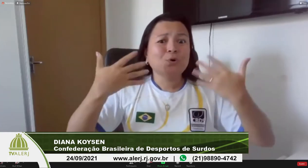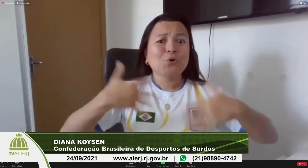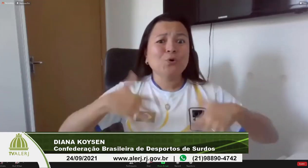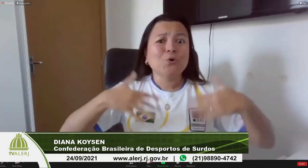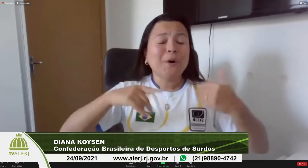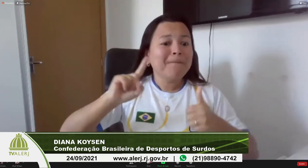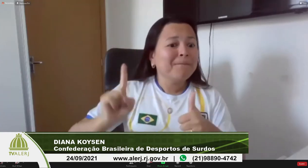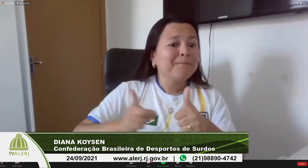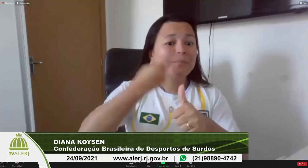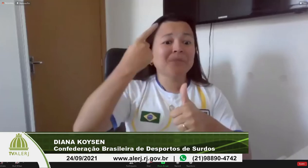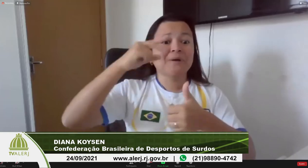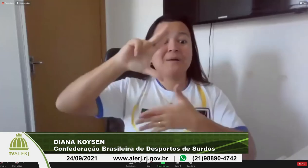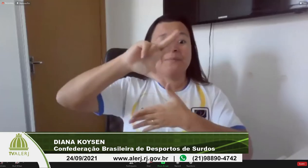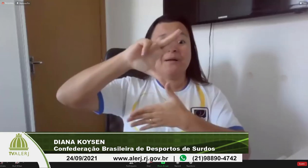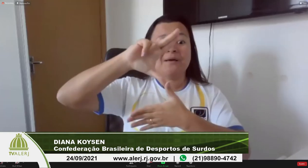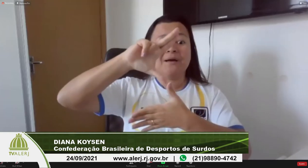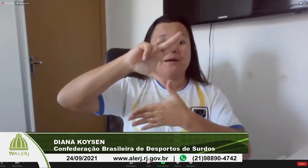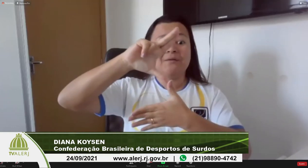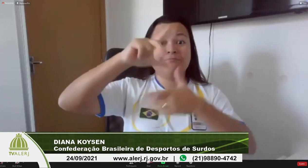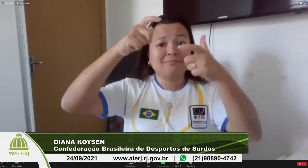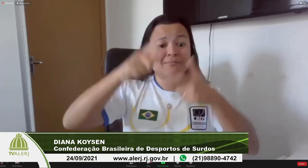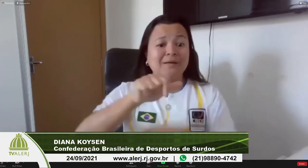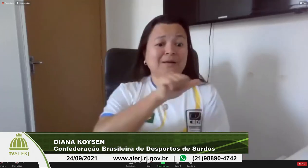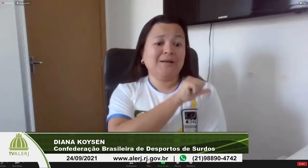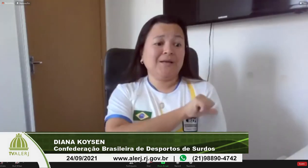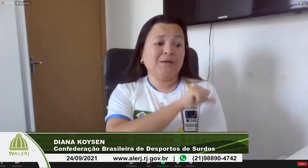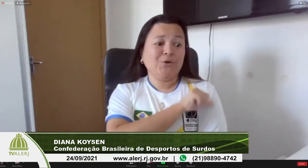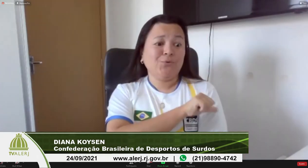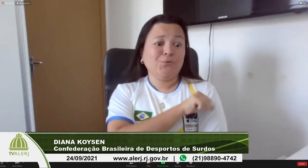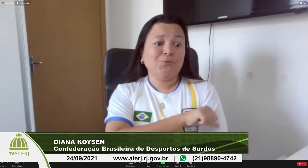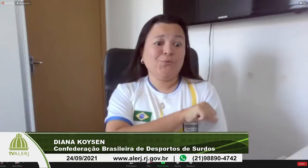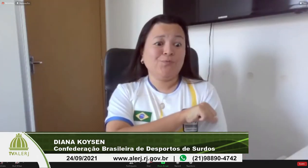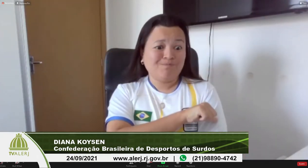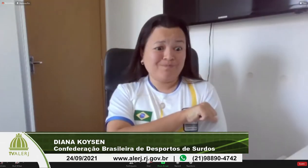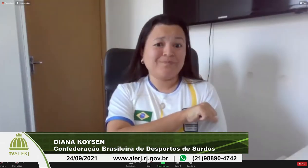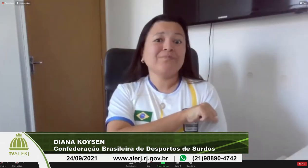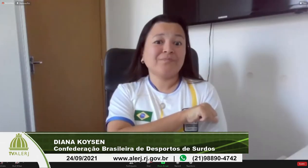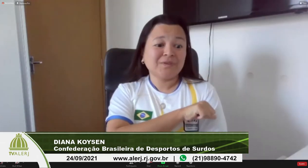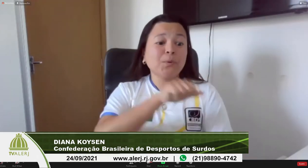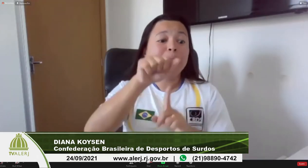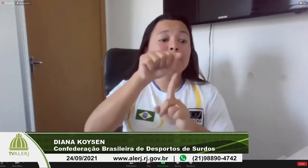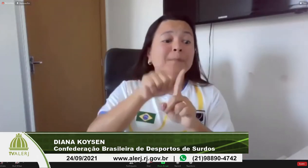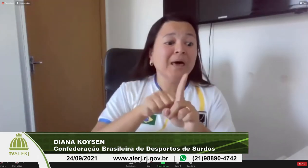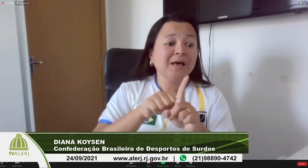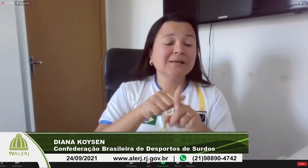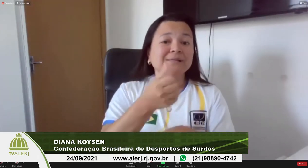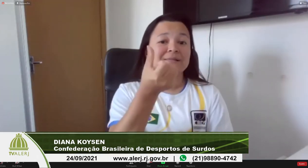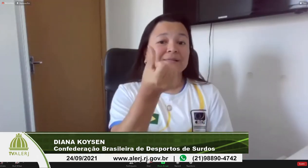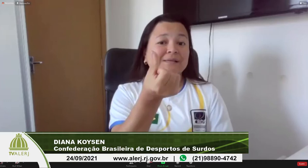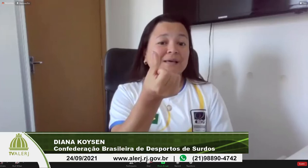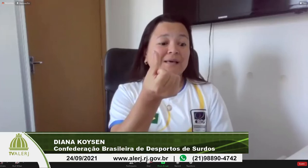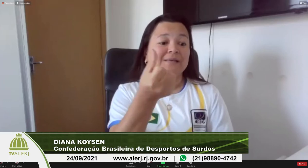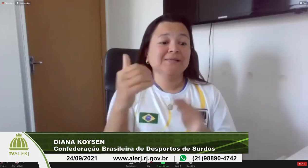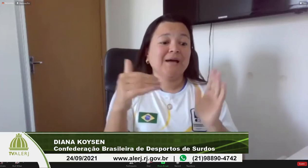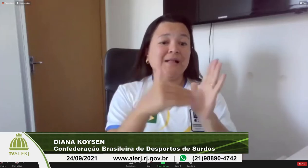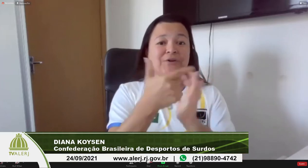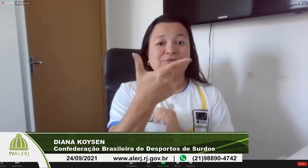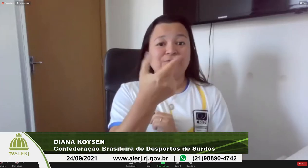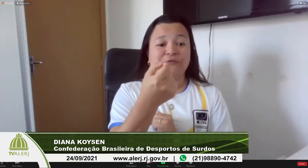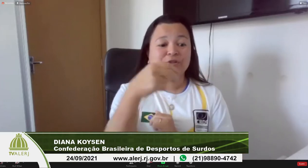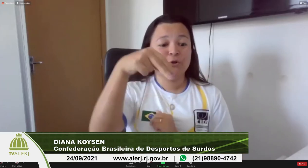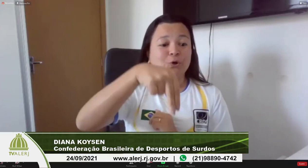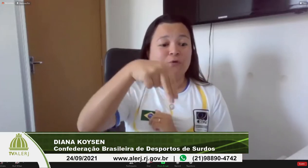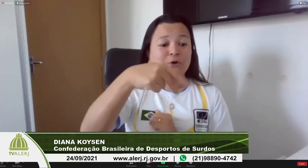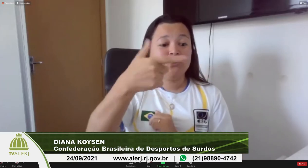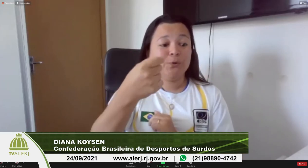atletas então isso impacta tanto na questão do esporte como na questão de turismo vai ser a primeira vez que um país latino